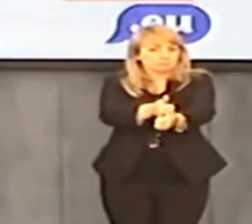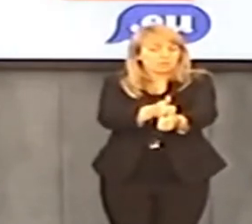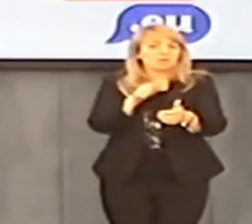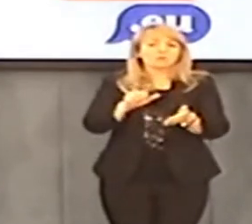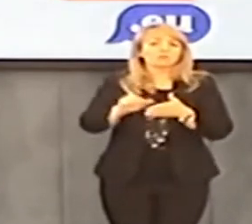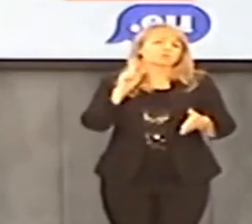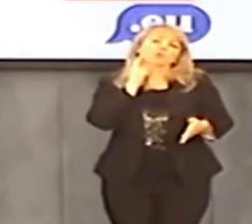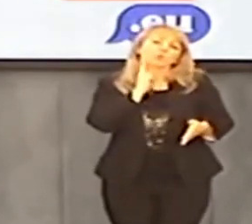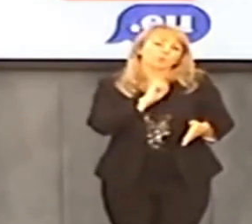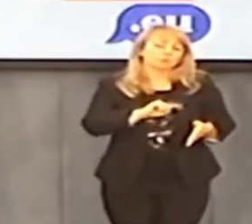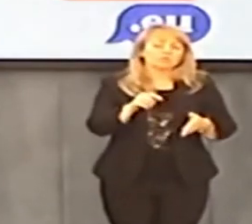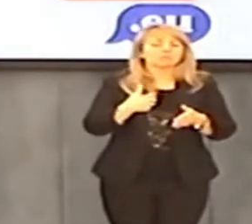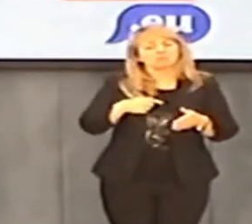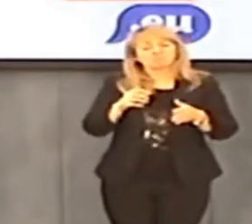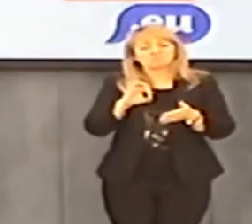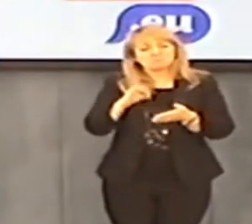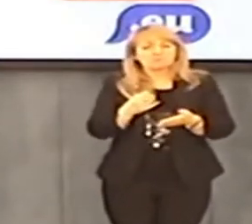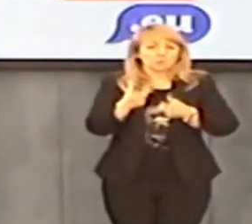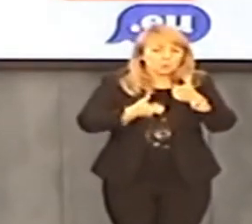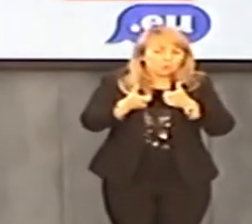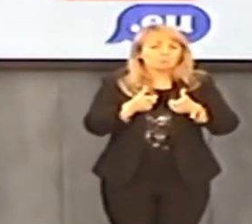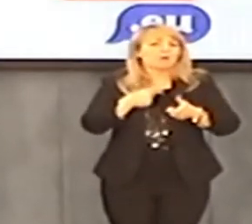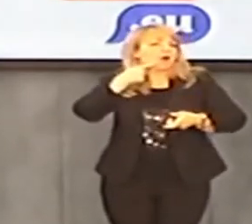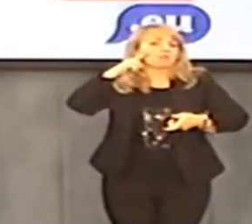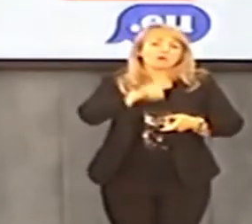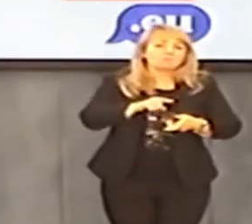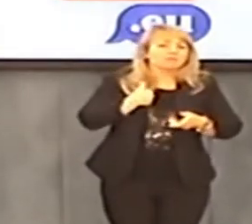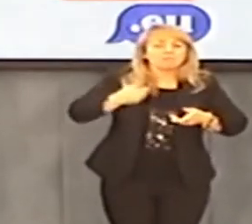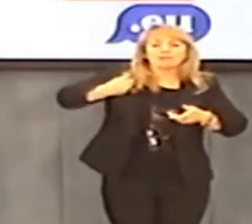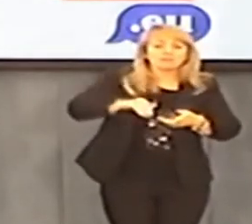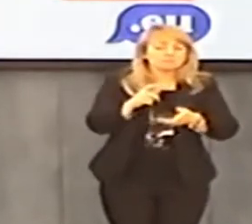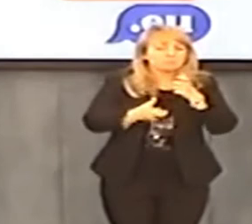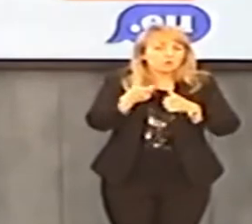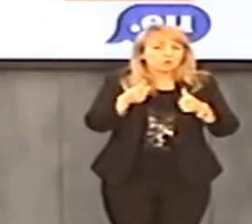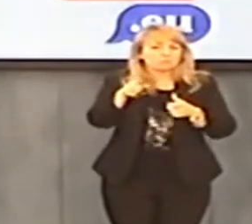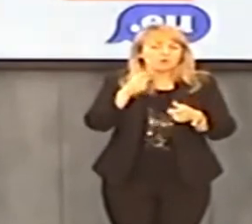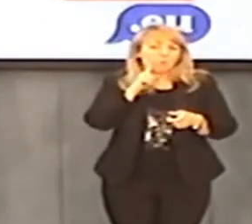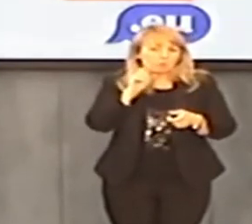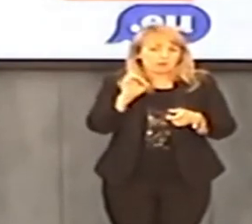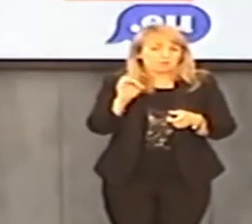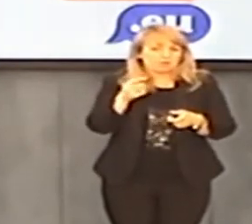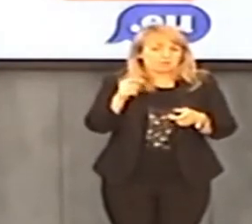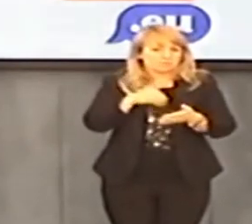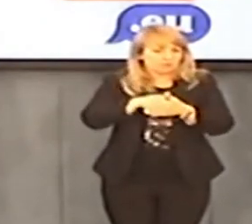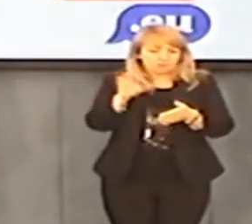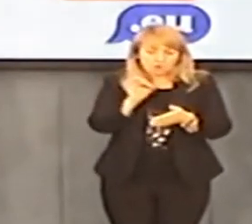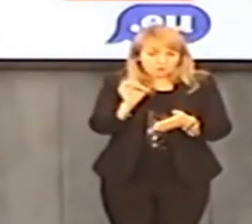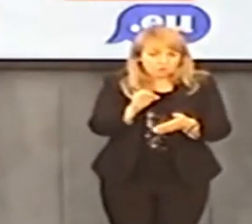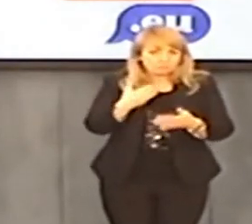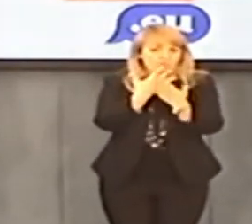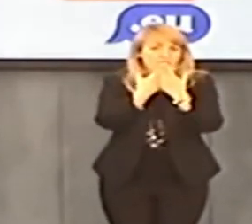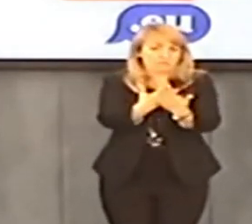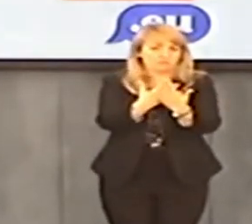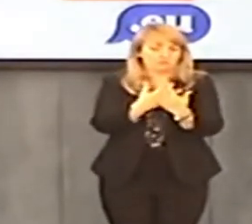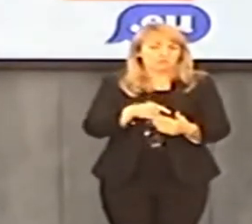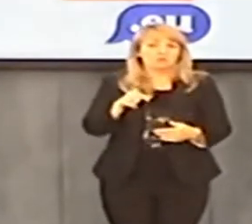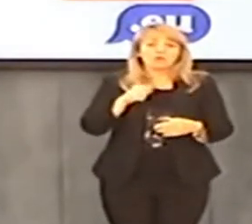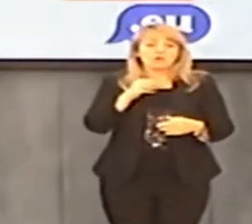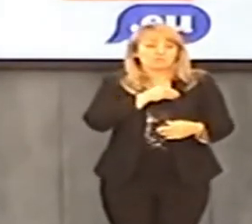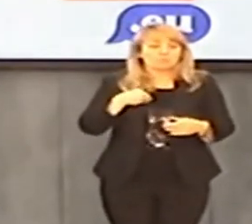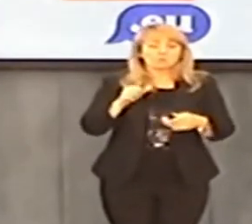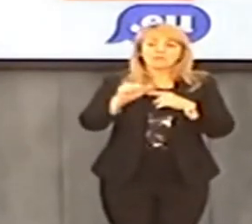są tylko trikami, które mają sprawić wrażenie, że niby się tą sprawą zajmujemy, ale tak naprawdę nie chcemy tego zboczeńca przyprowadzić do